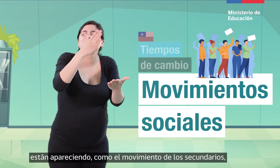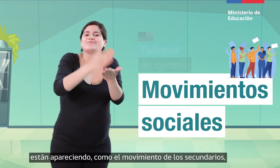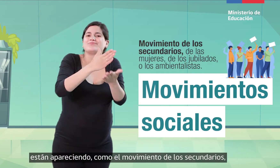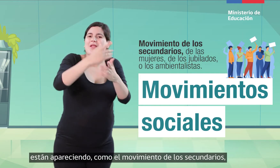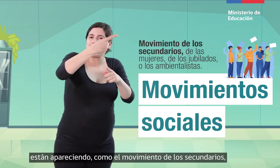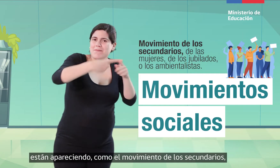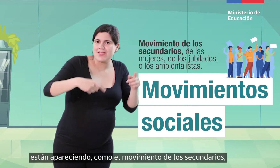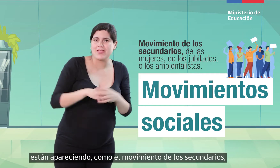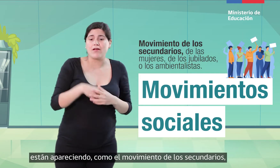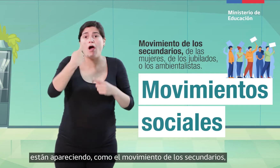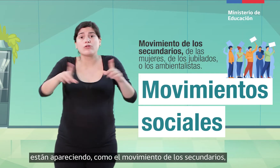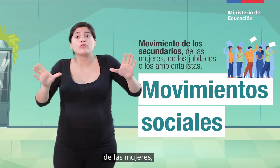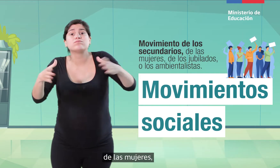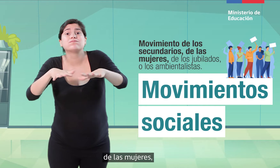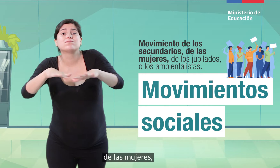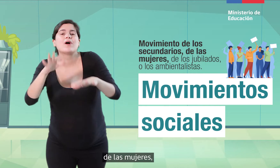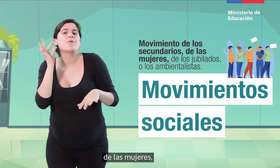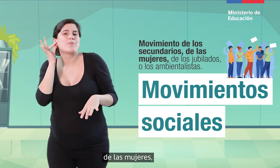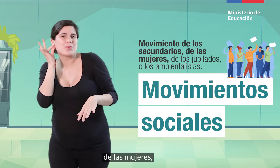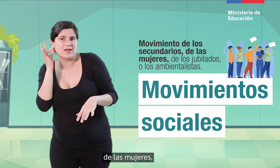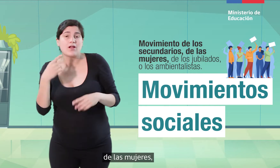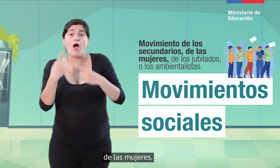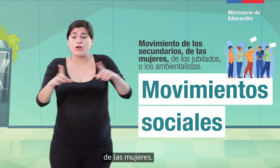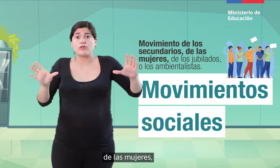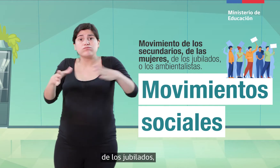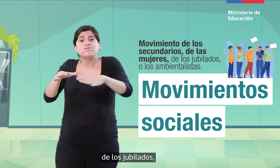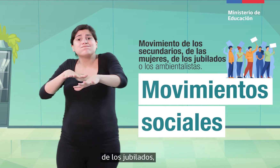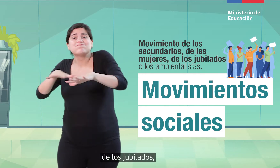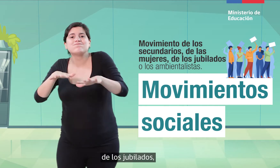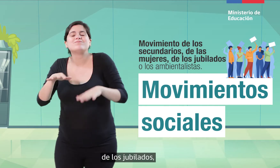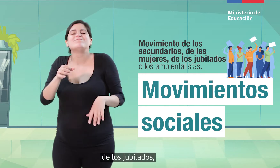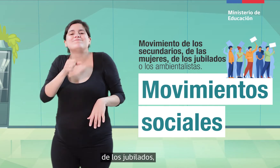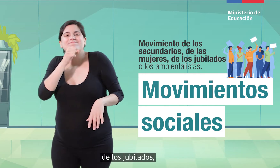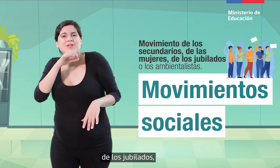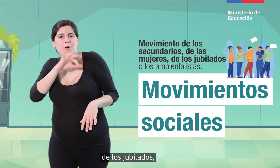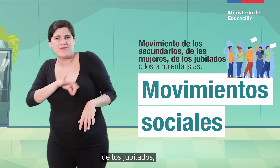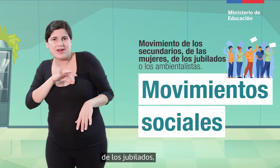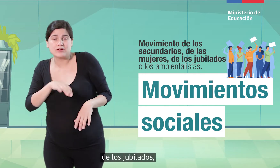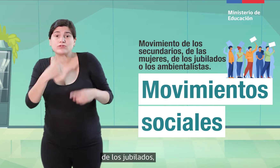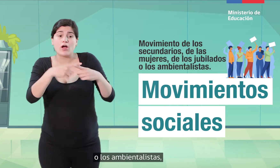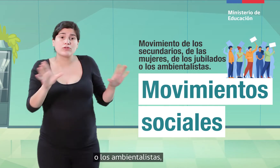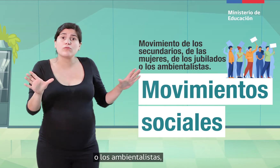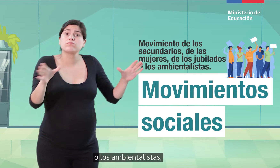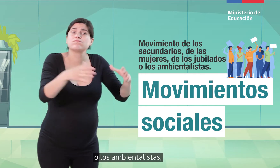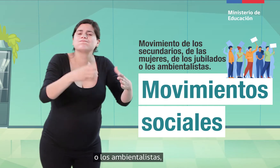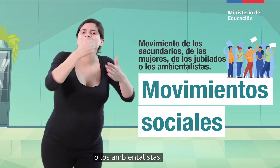secundarios, de las mujeres, de los jubilados o los ambientalistas